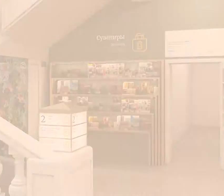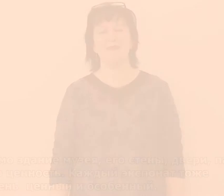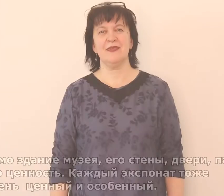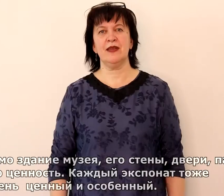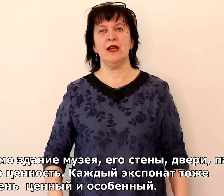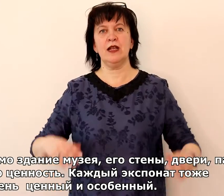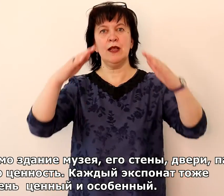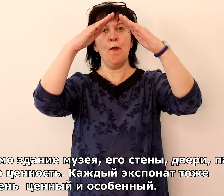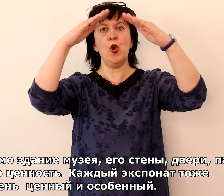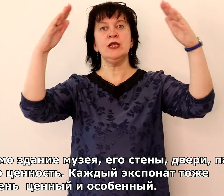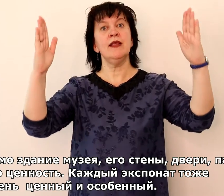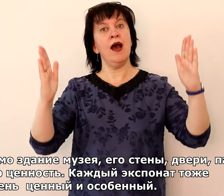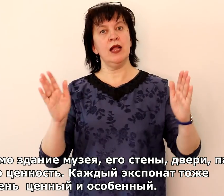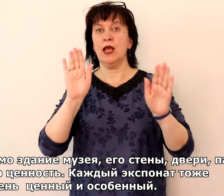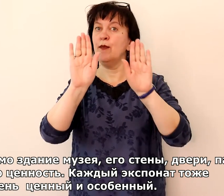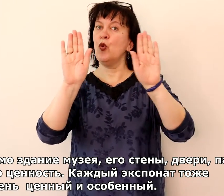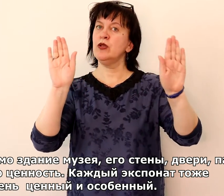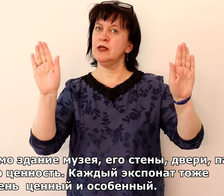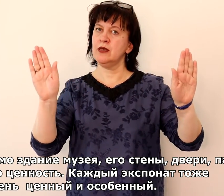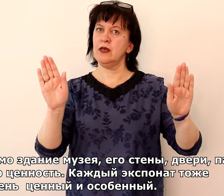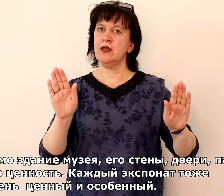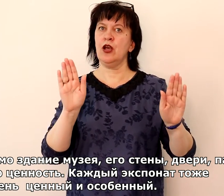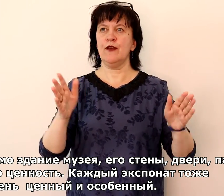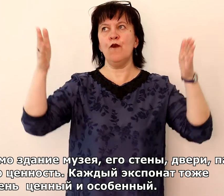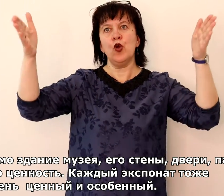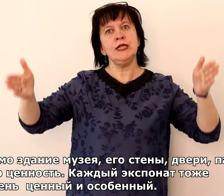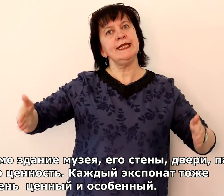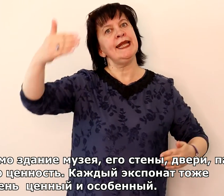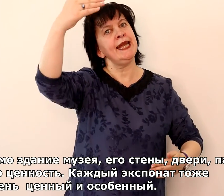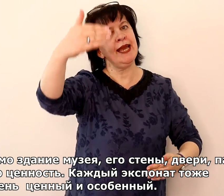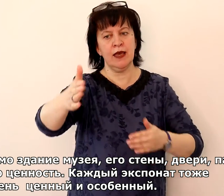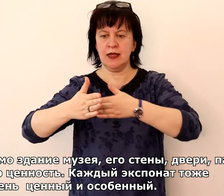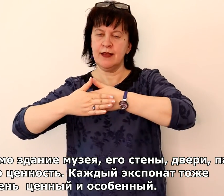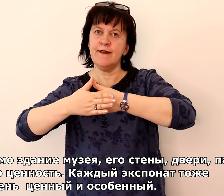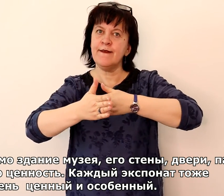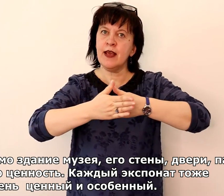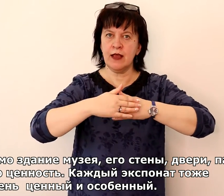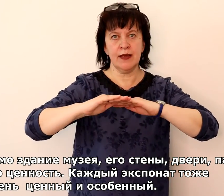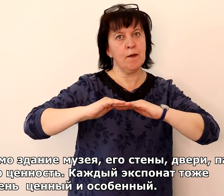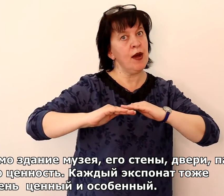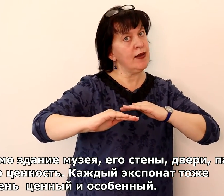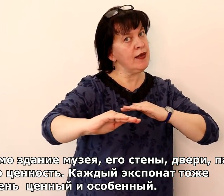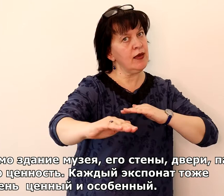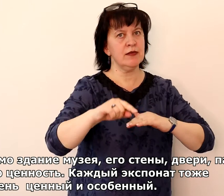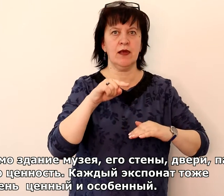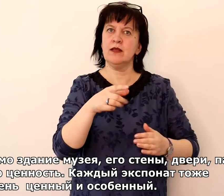Само здание музея, его стены, двери, паркет – это ценность.